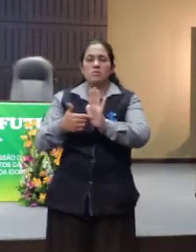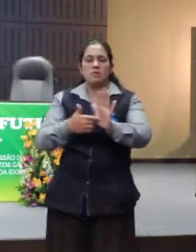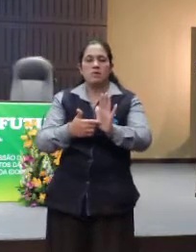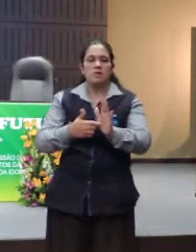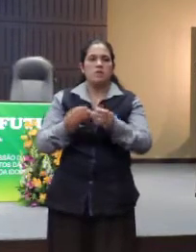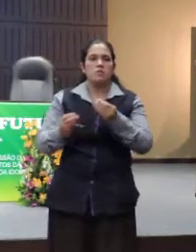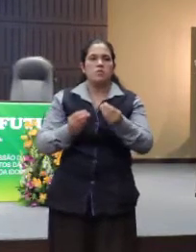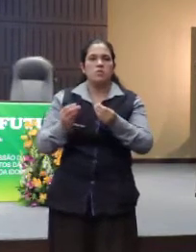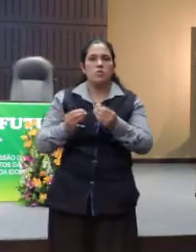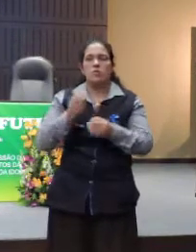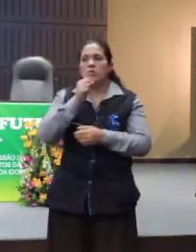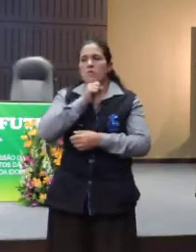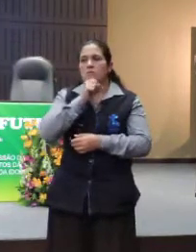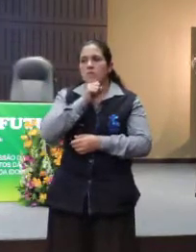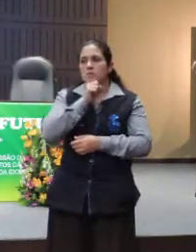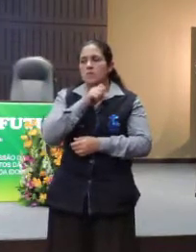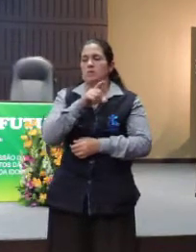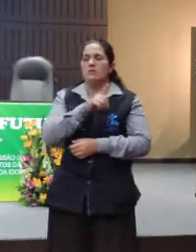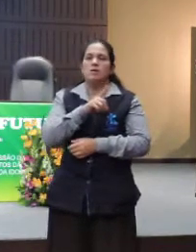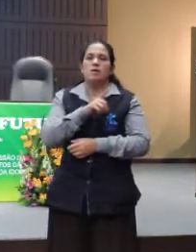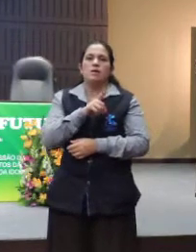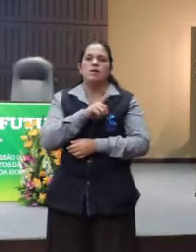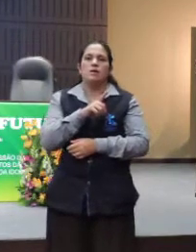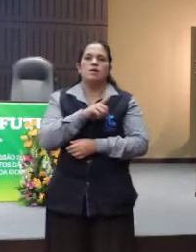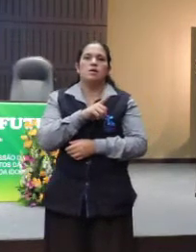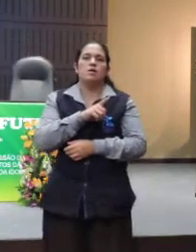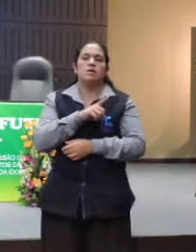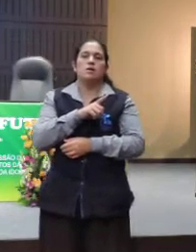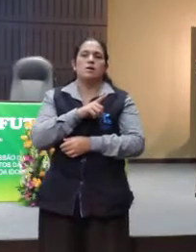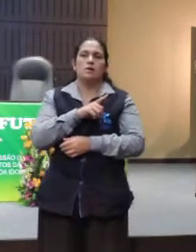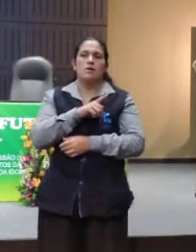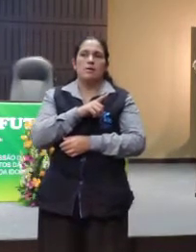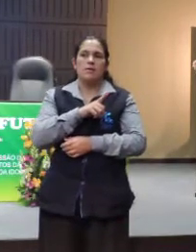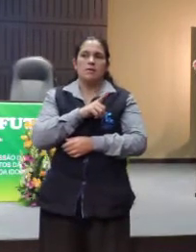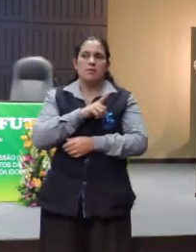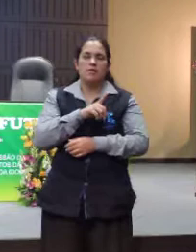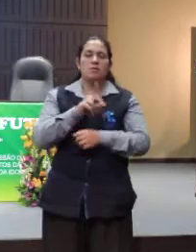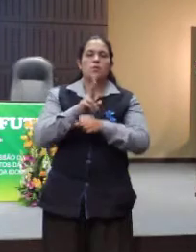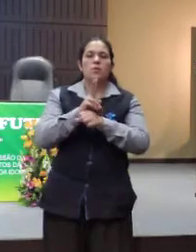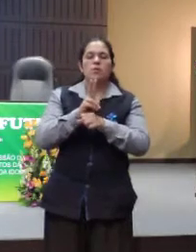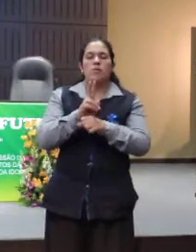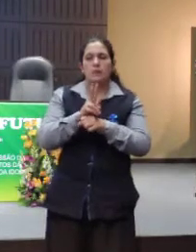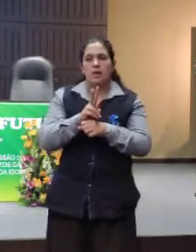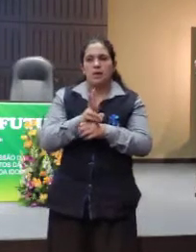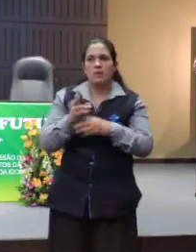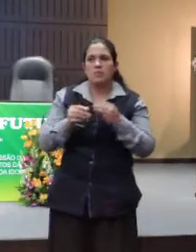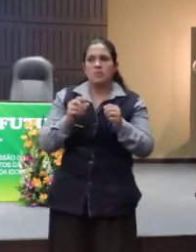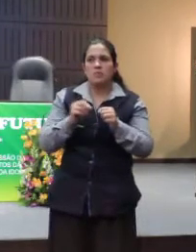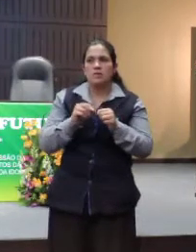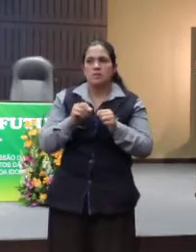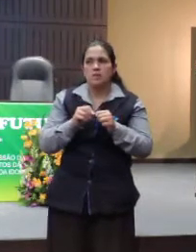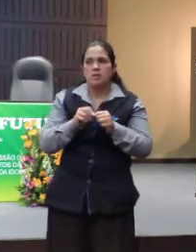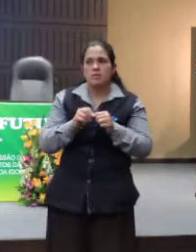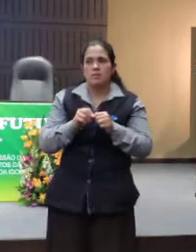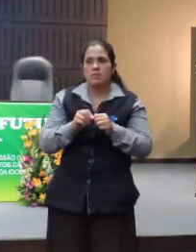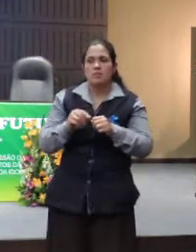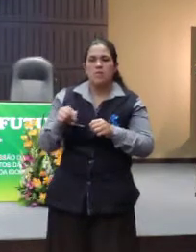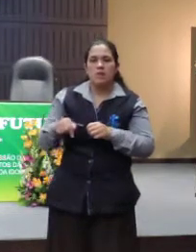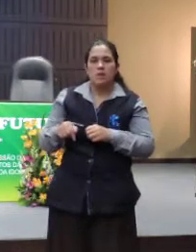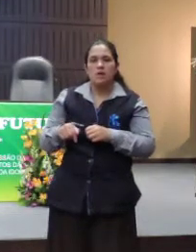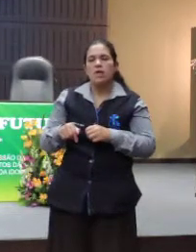como o idoso vem sendo tratado nas instituições,